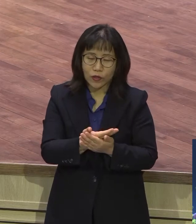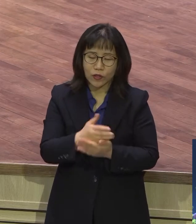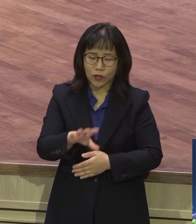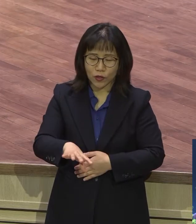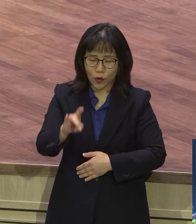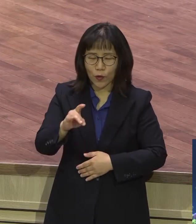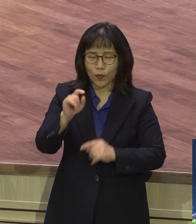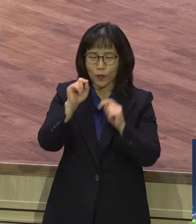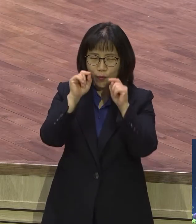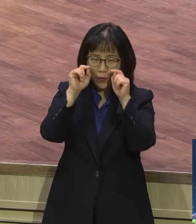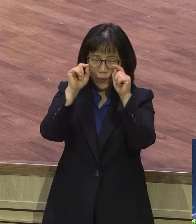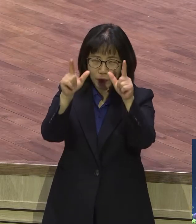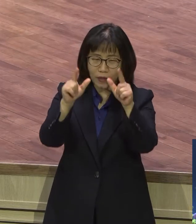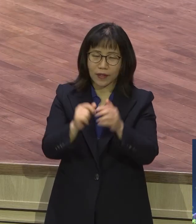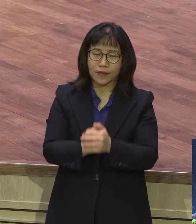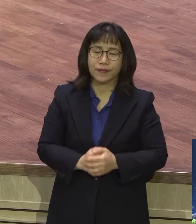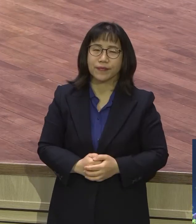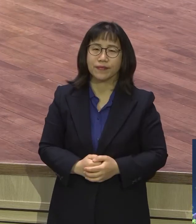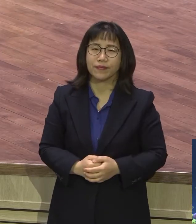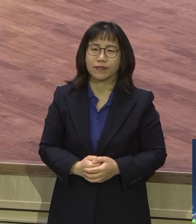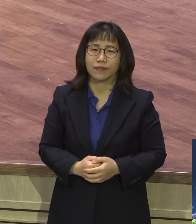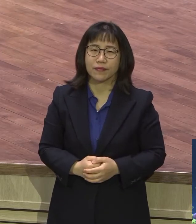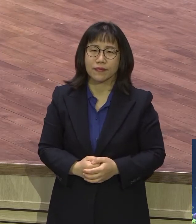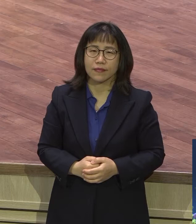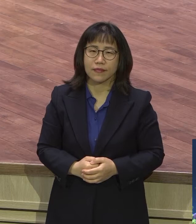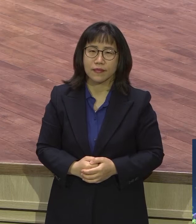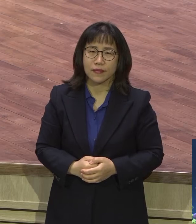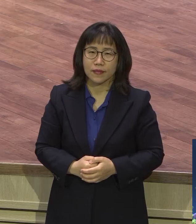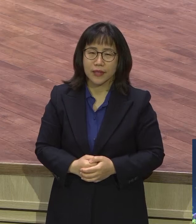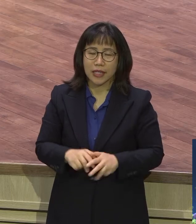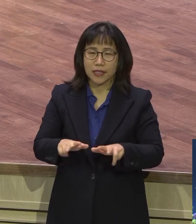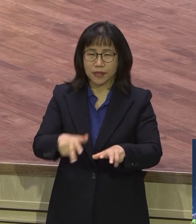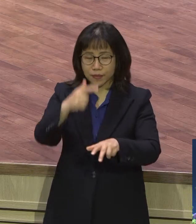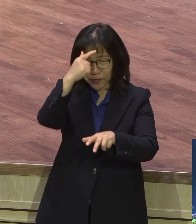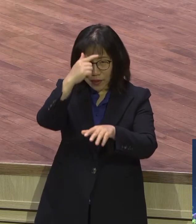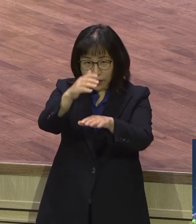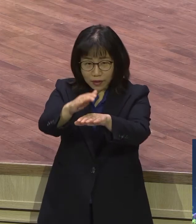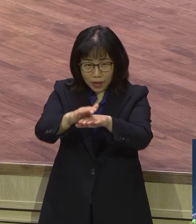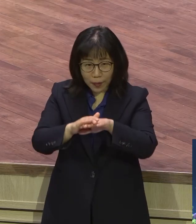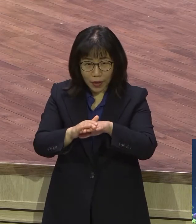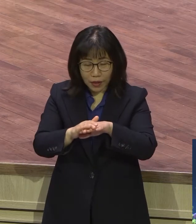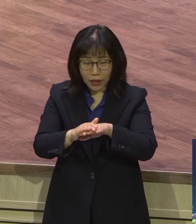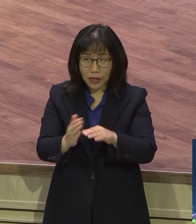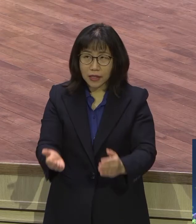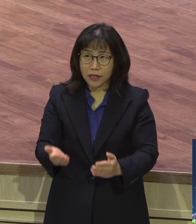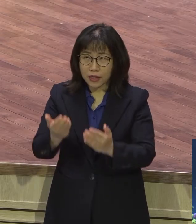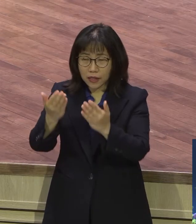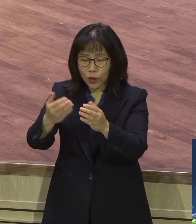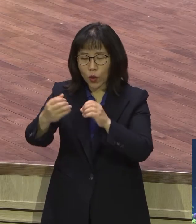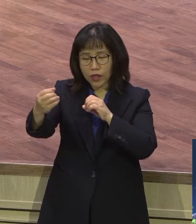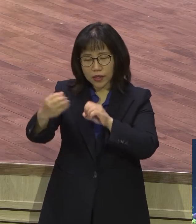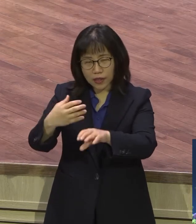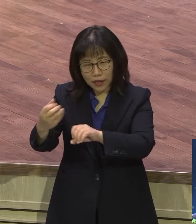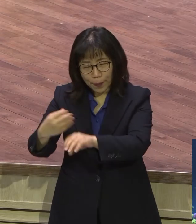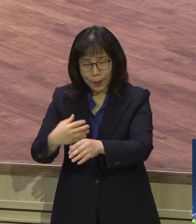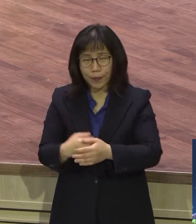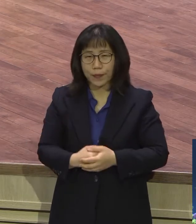자녀들은 크게 느끼게 될 것이고 예배를 통해서 늘 응답받고 하나님 앞에 인도받던 예배